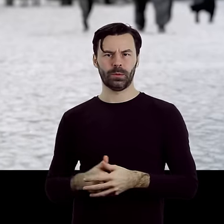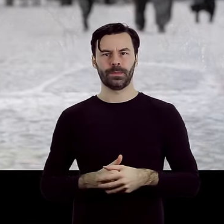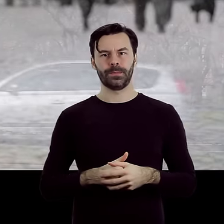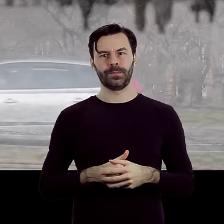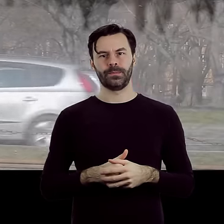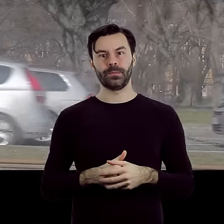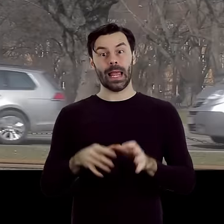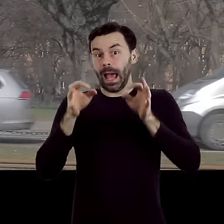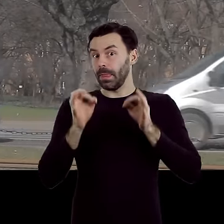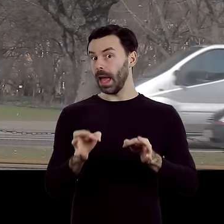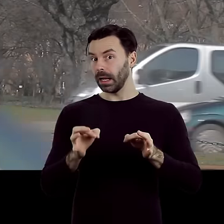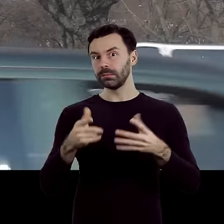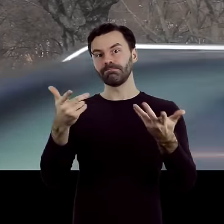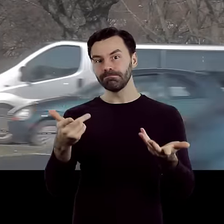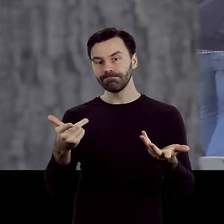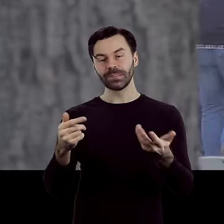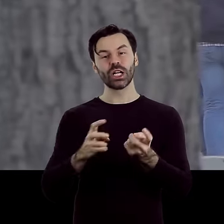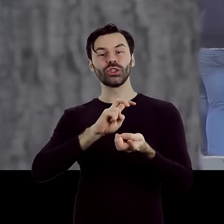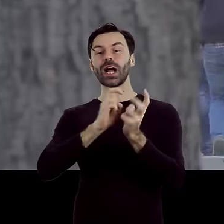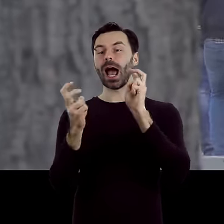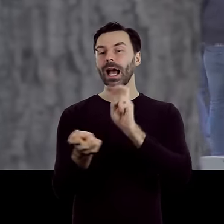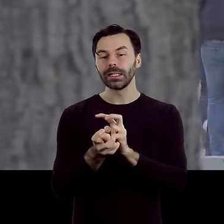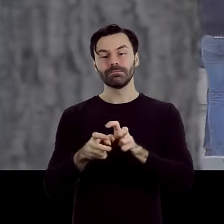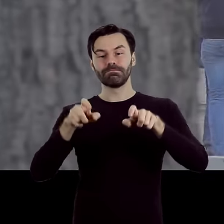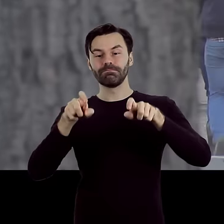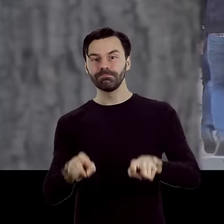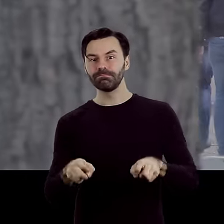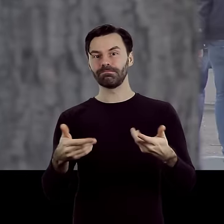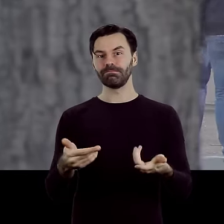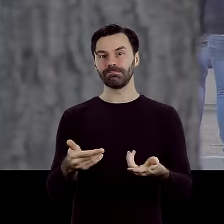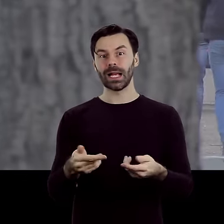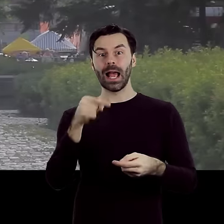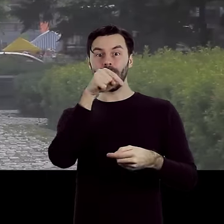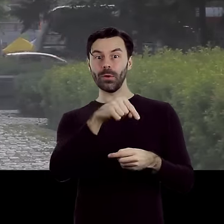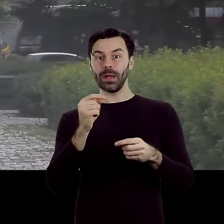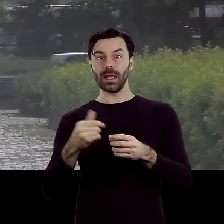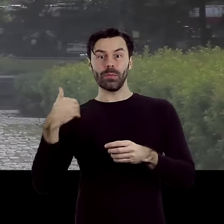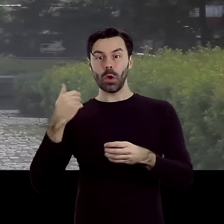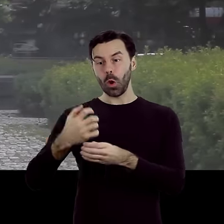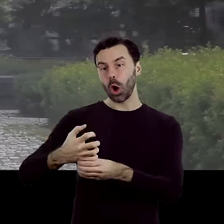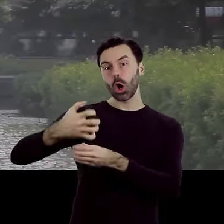Teraz stoją tu stoliki szachowe, a obok miejsca, w którym stał fabryczny komin, powstała fontanna.